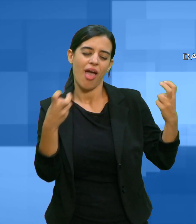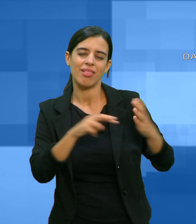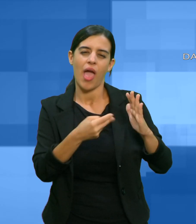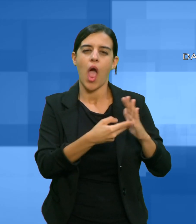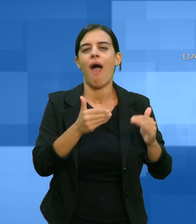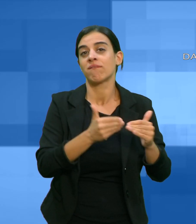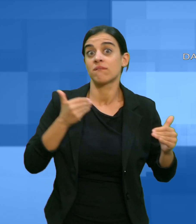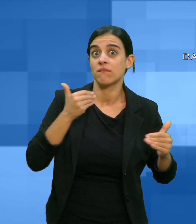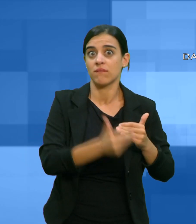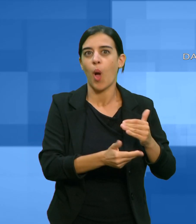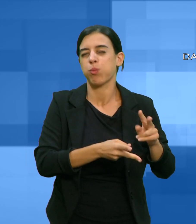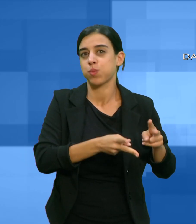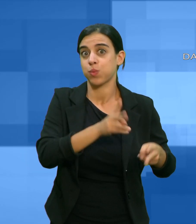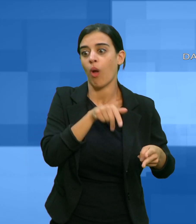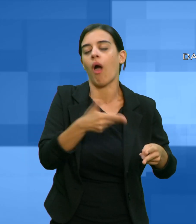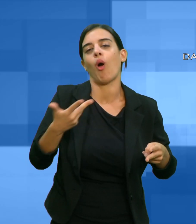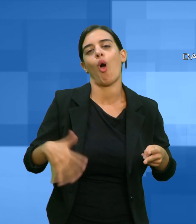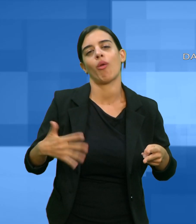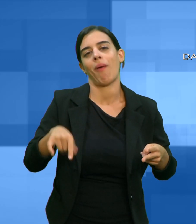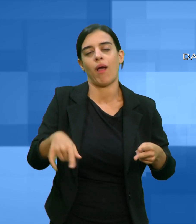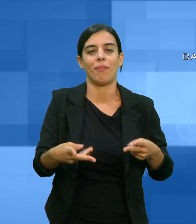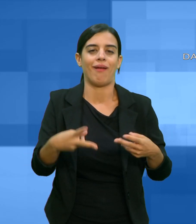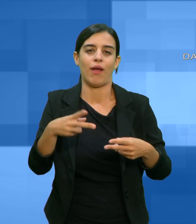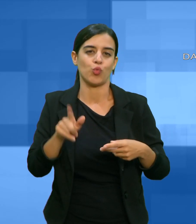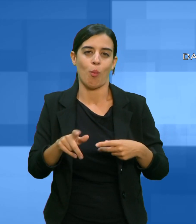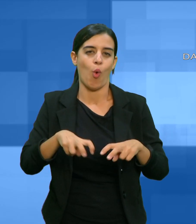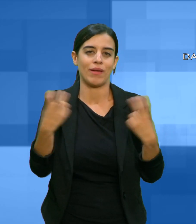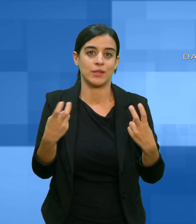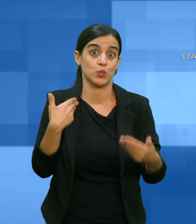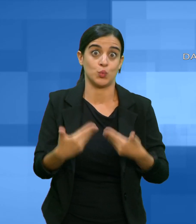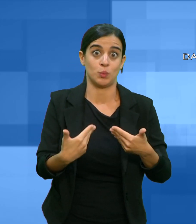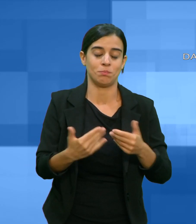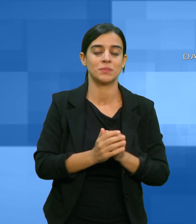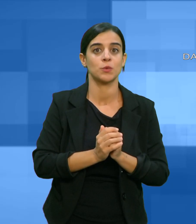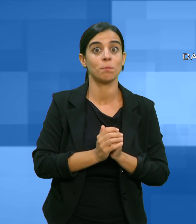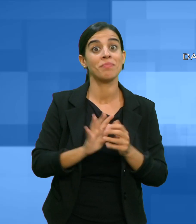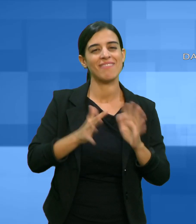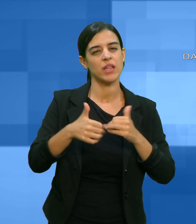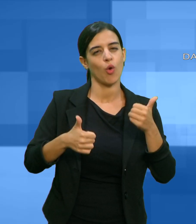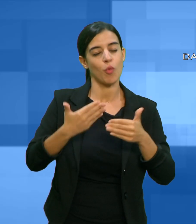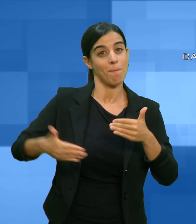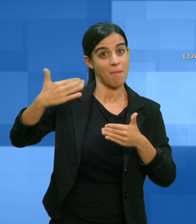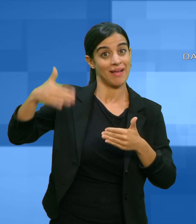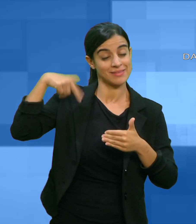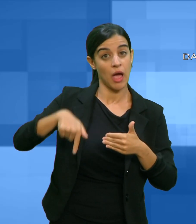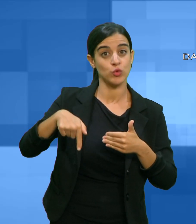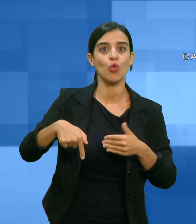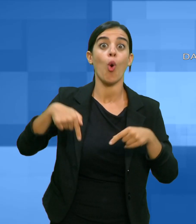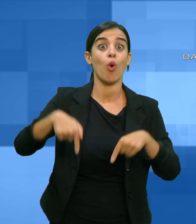diagnosticati in stadi precoci aumentando le probabilità di guarigione